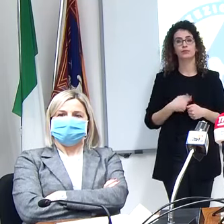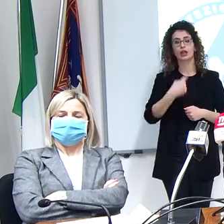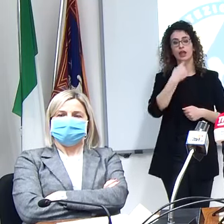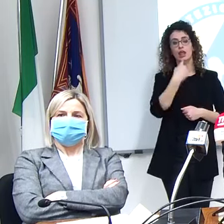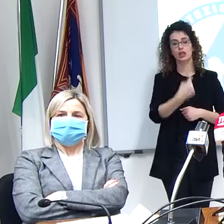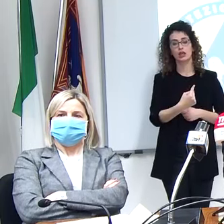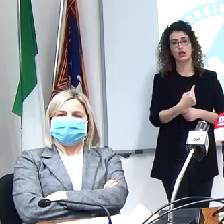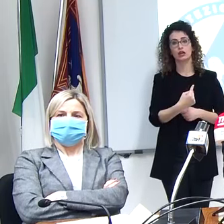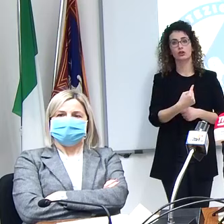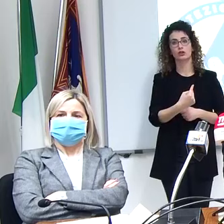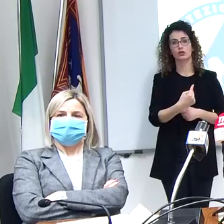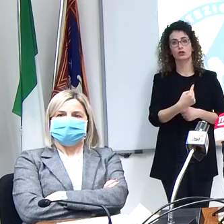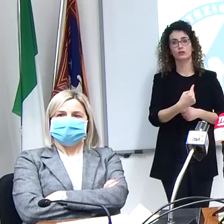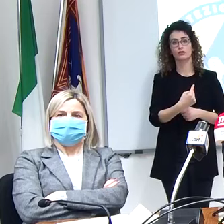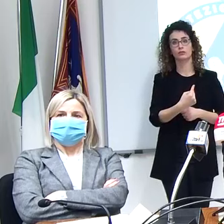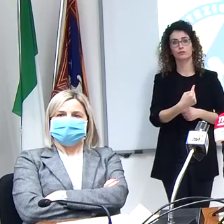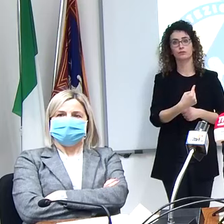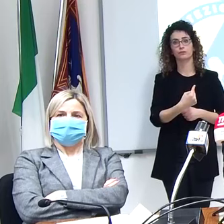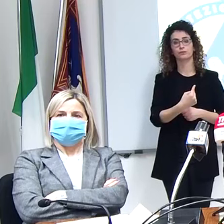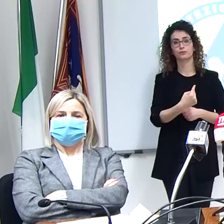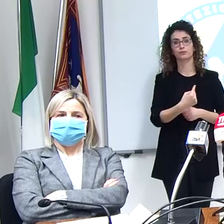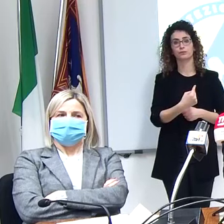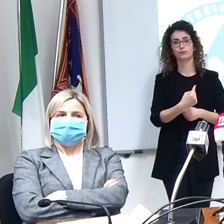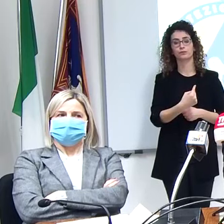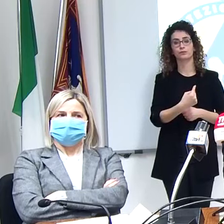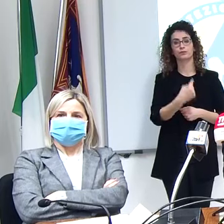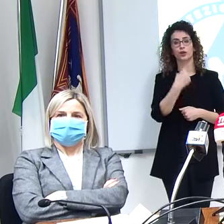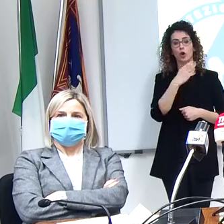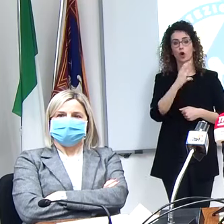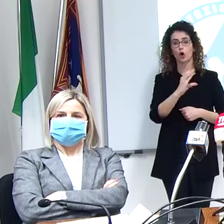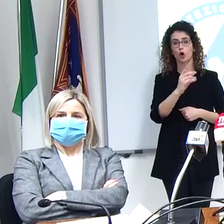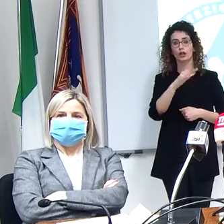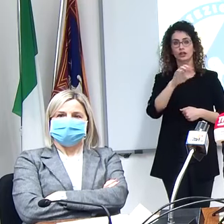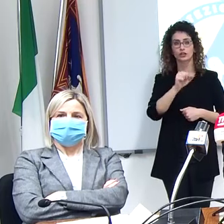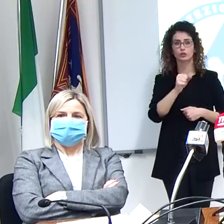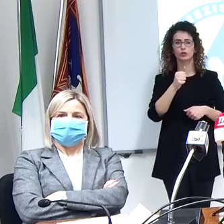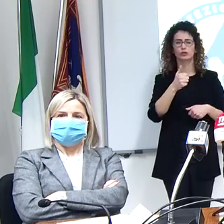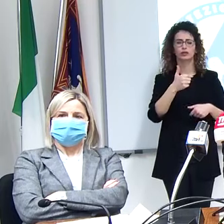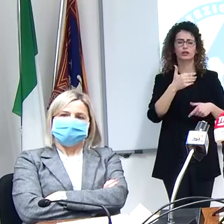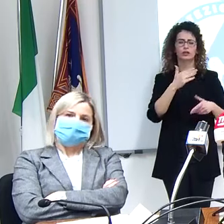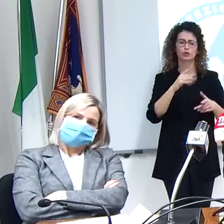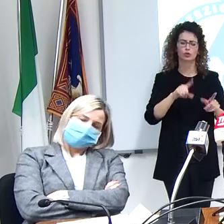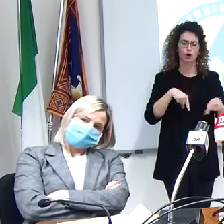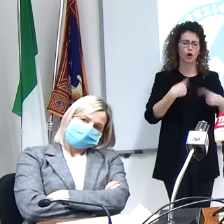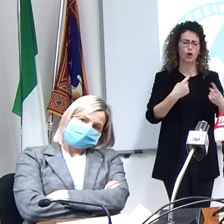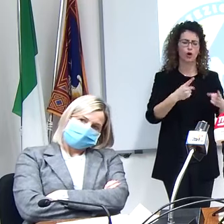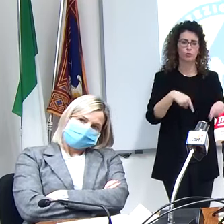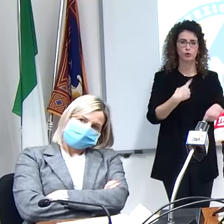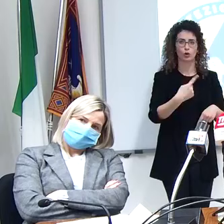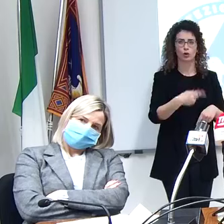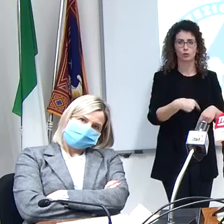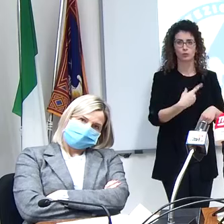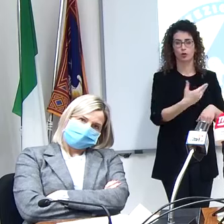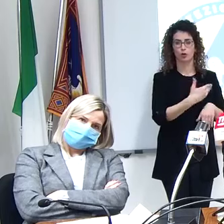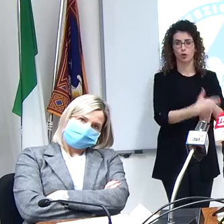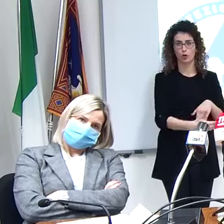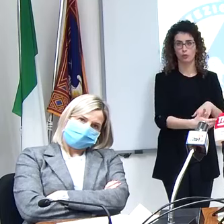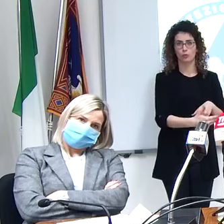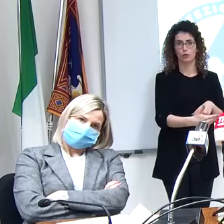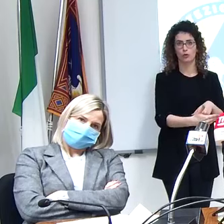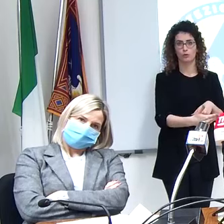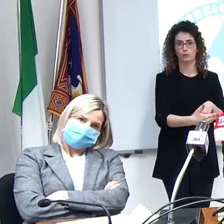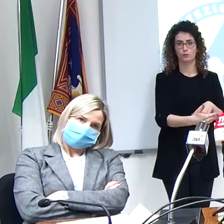sostenuto che vada utilizzata il più tardi possibile il cortisone vada utilizzato il più tardi possibile perché altrimenti